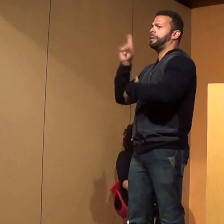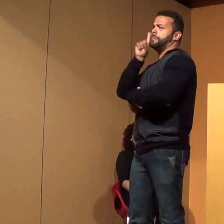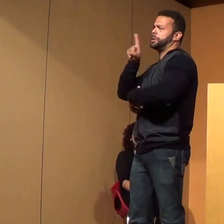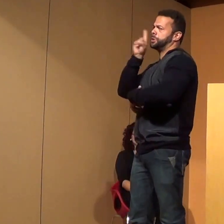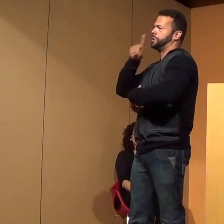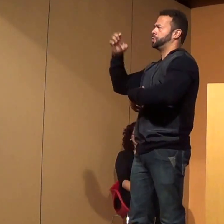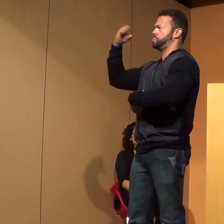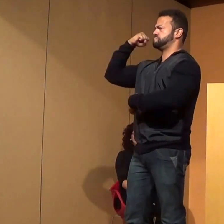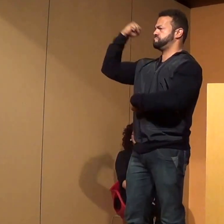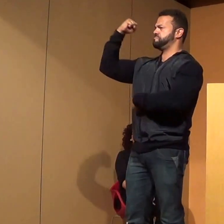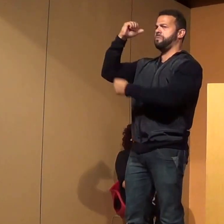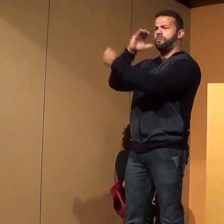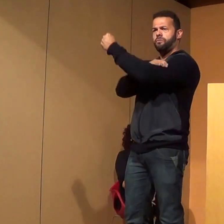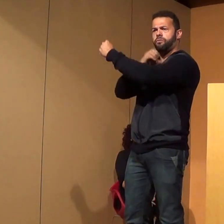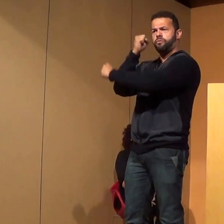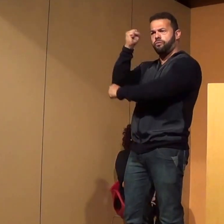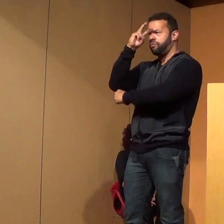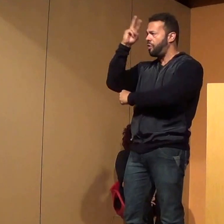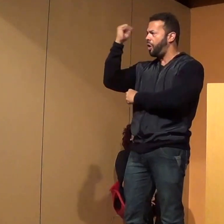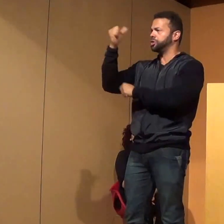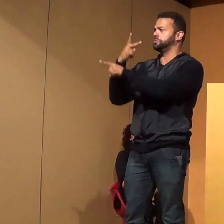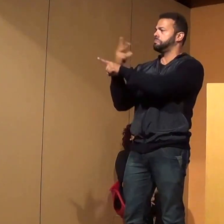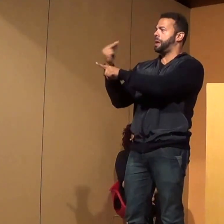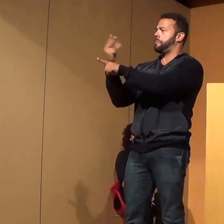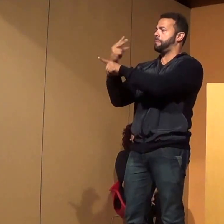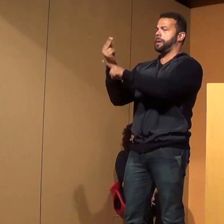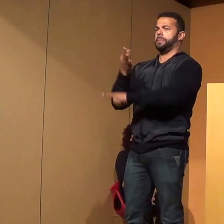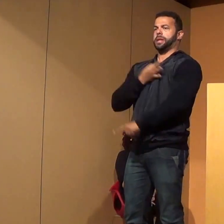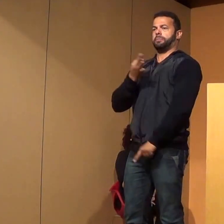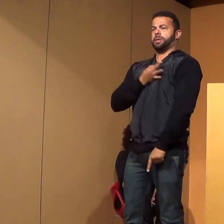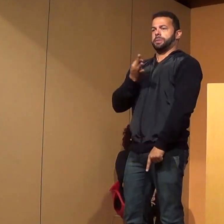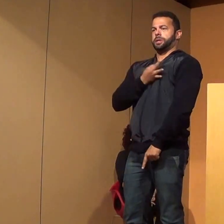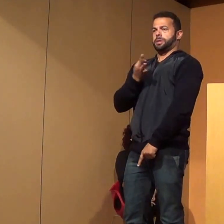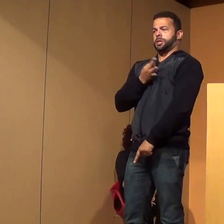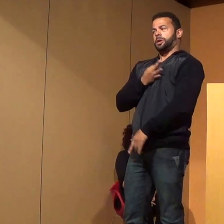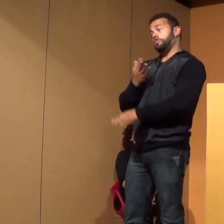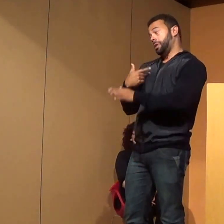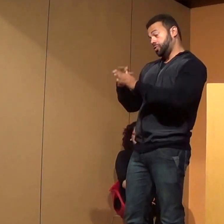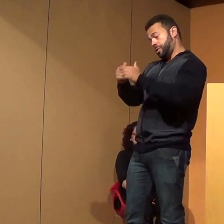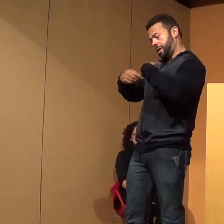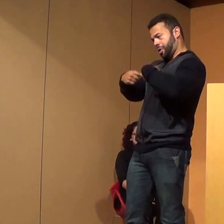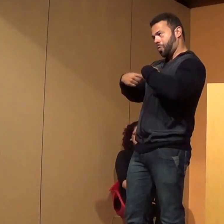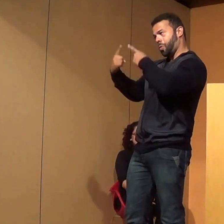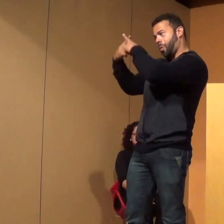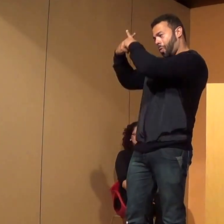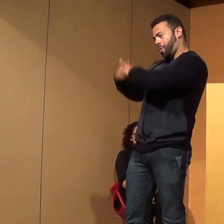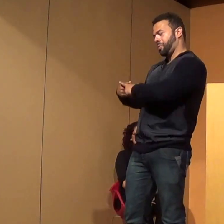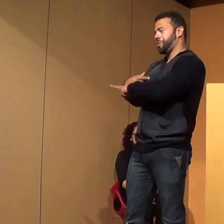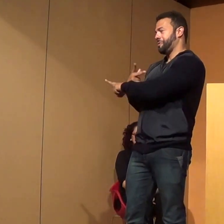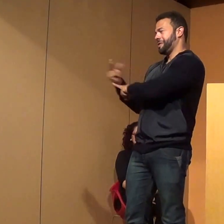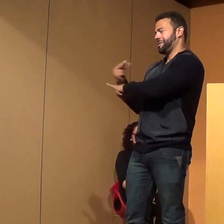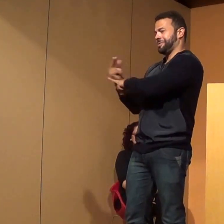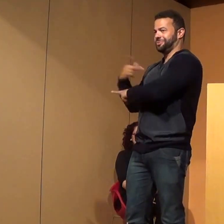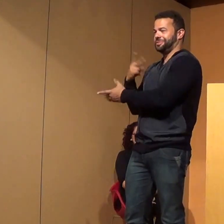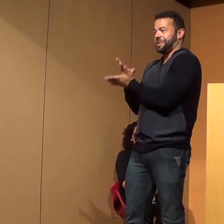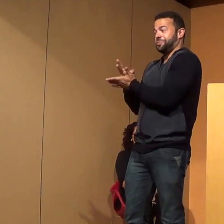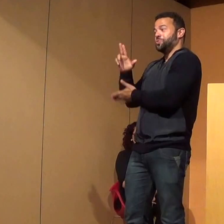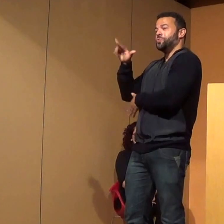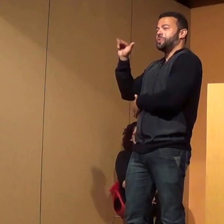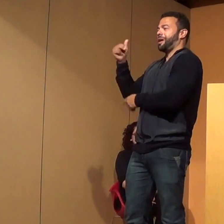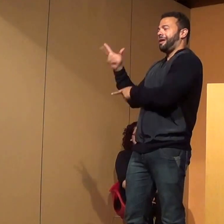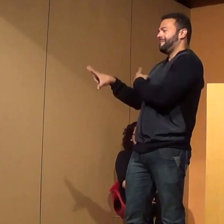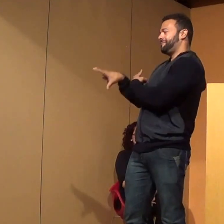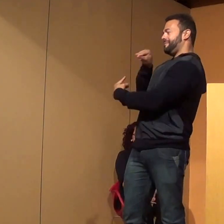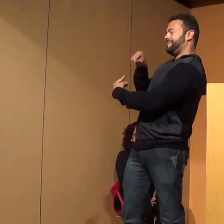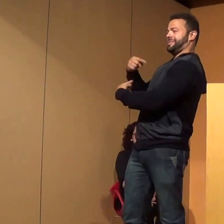né? E ganham muita coisa e vão continuar ganhando. Mas a minha prova nunca ganhava. Então, muito obrigado pelo